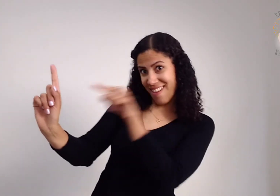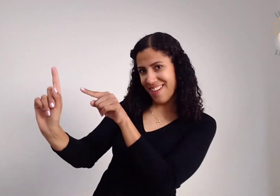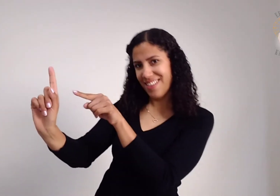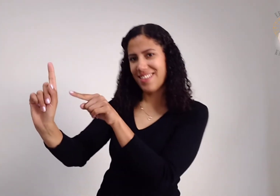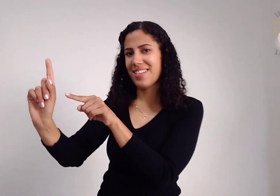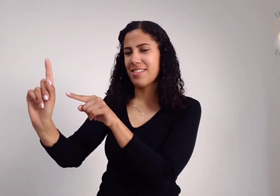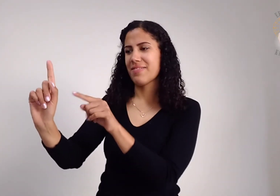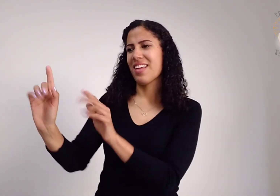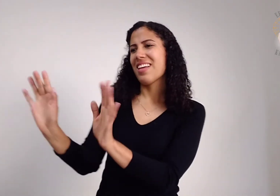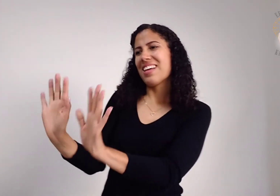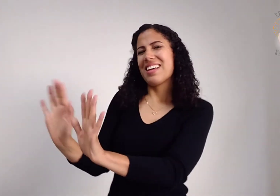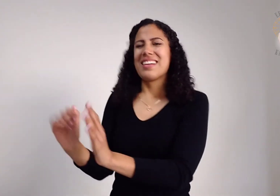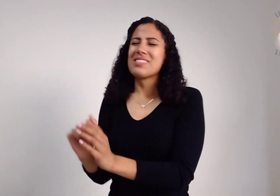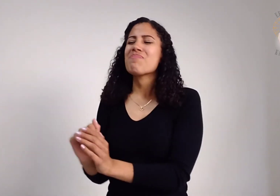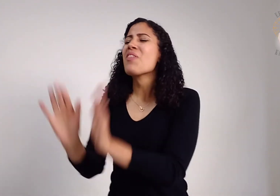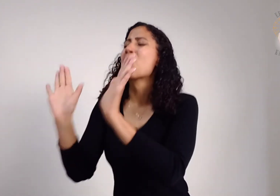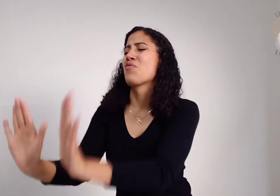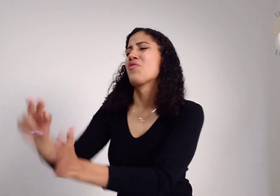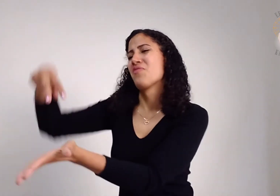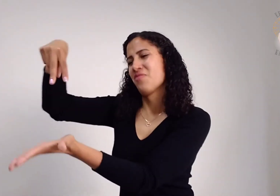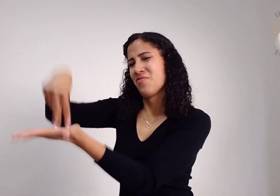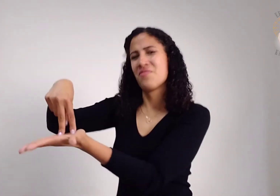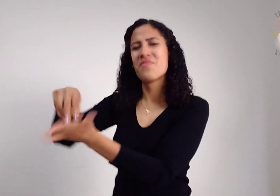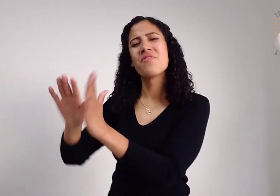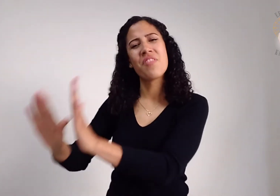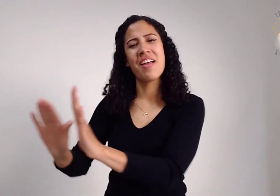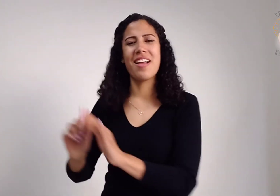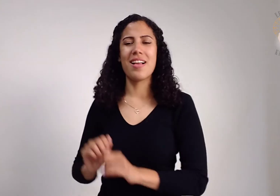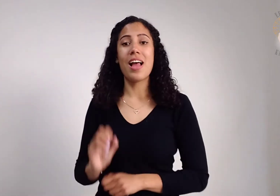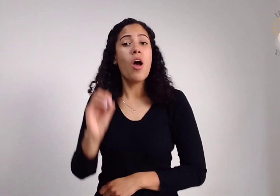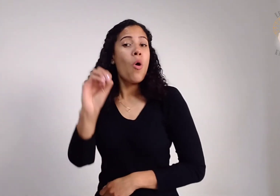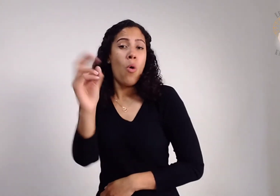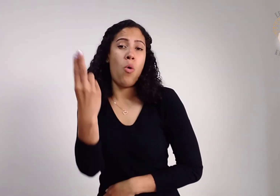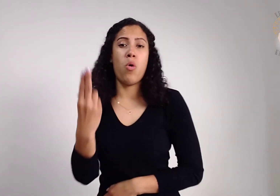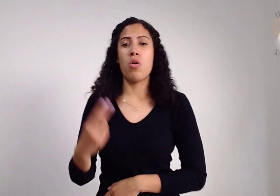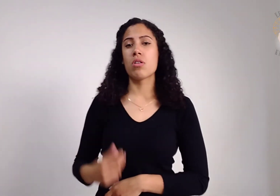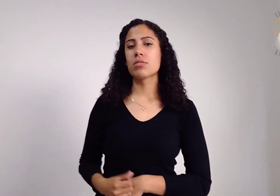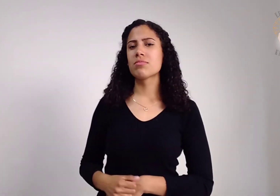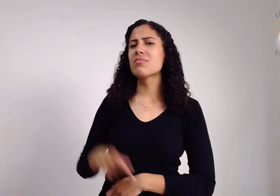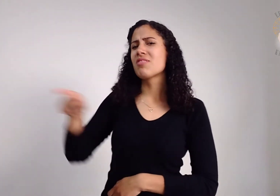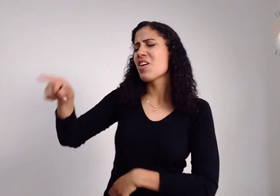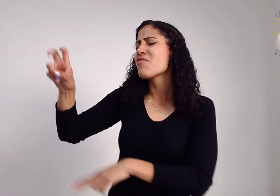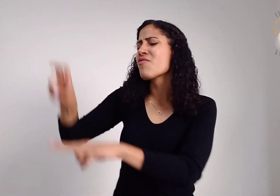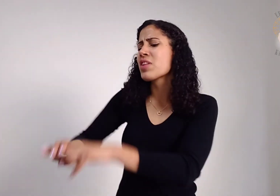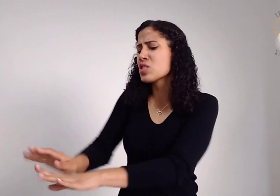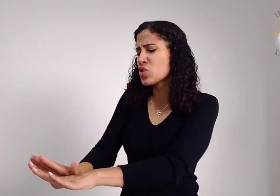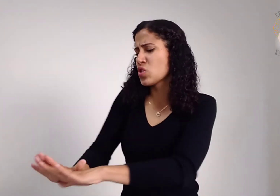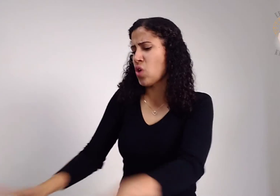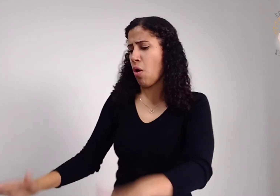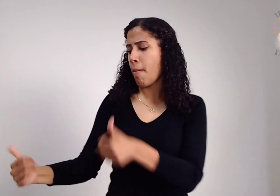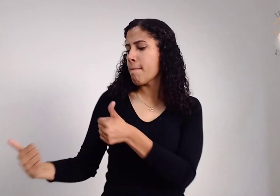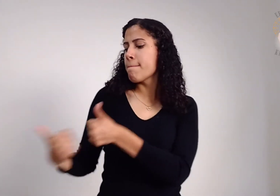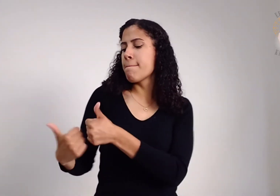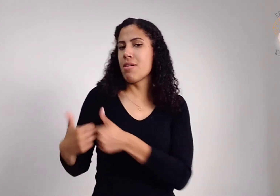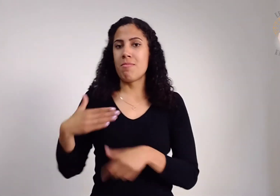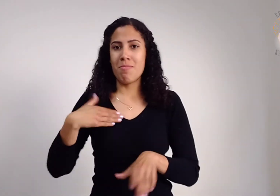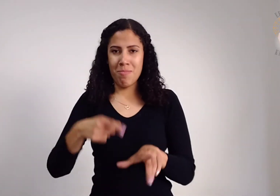Enquanto dizeis ao pobre Fica aí de pé Ou então Senta-te